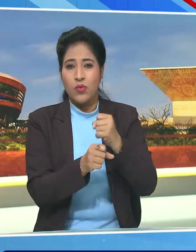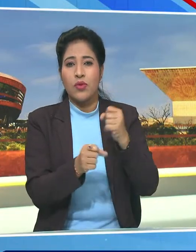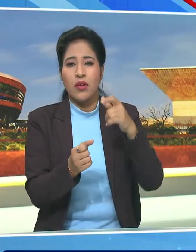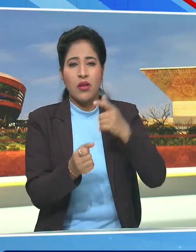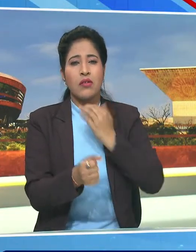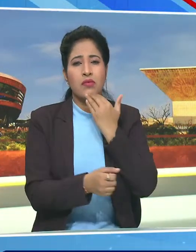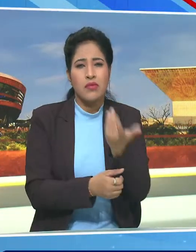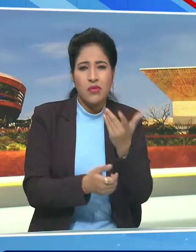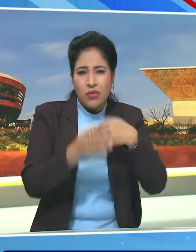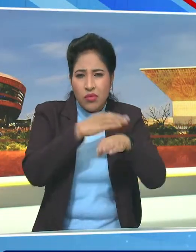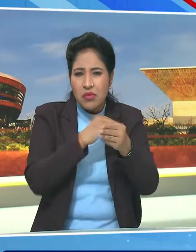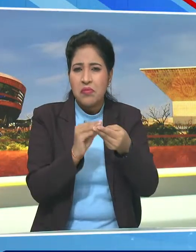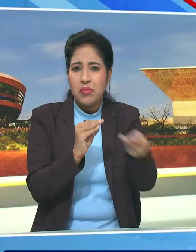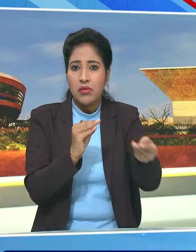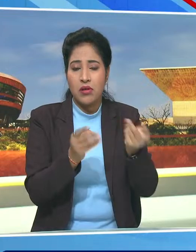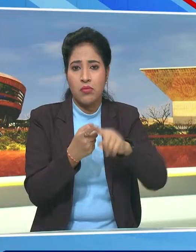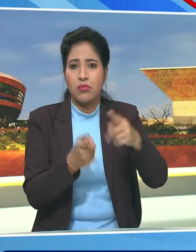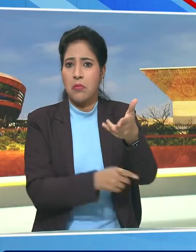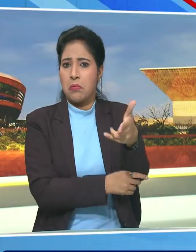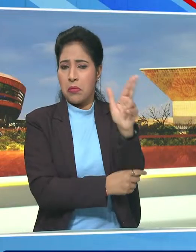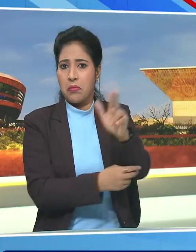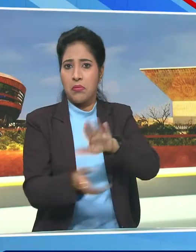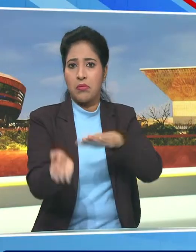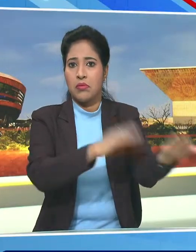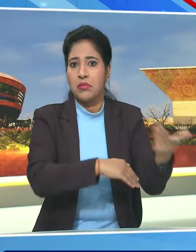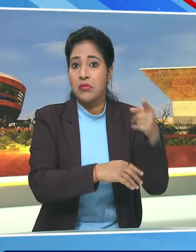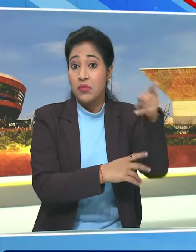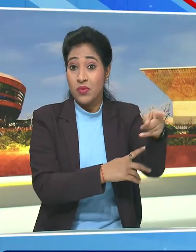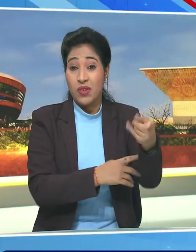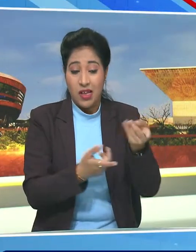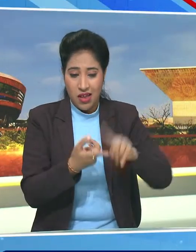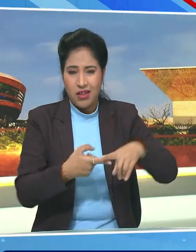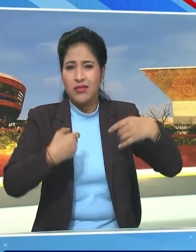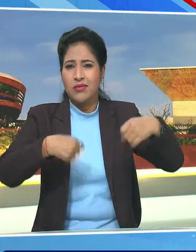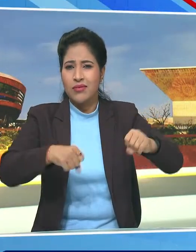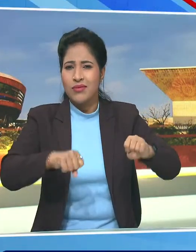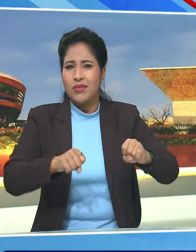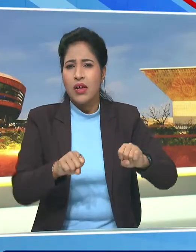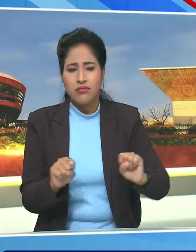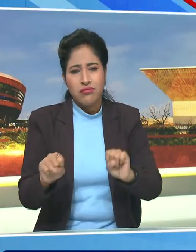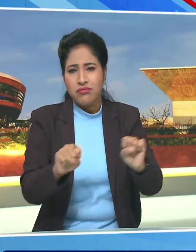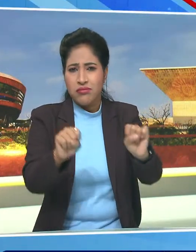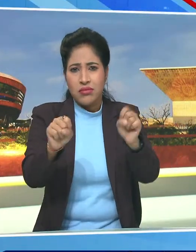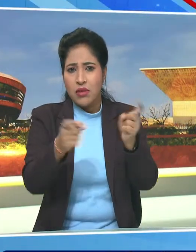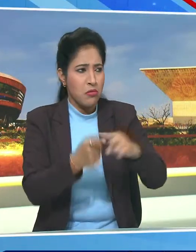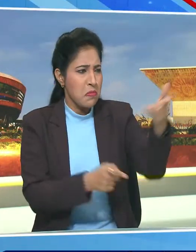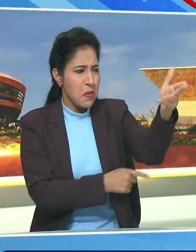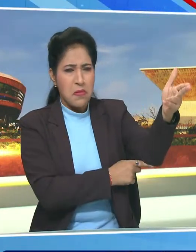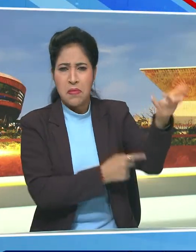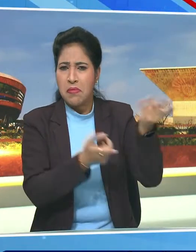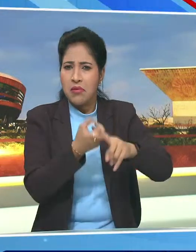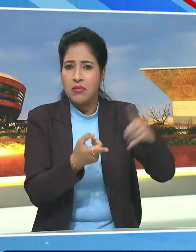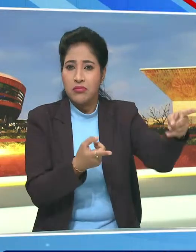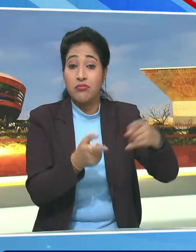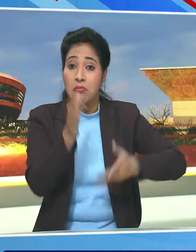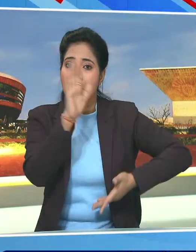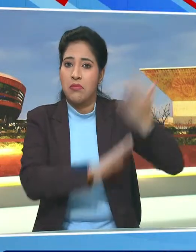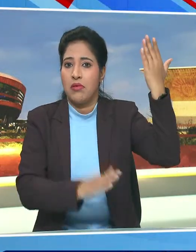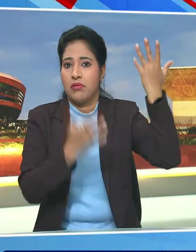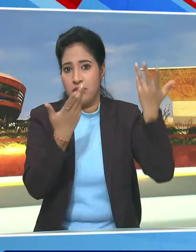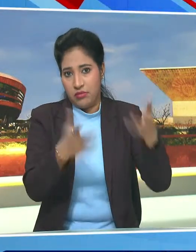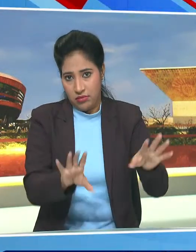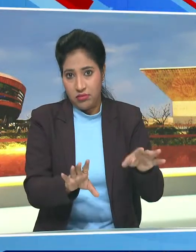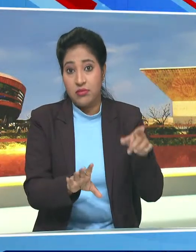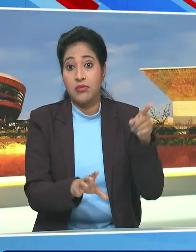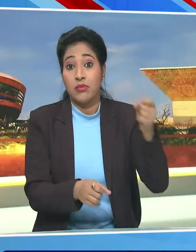हत्या कर दी गई आज दिन दहडे स्कूटी सवार बदमाशों ने गोगामेडी पर गोलीयां चलाई और वहां से भाग